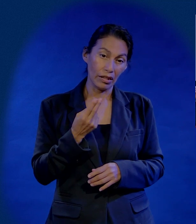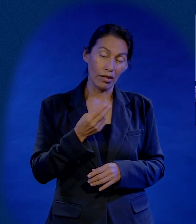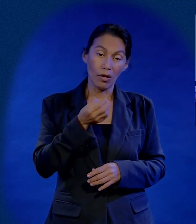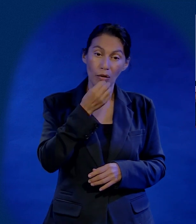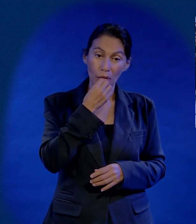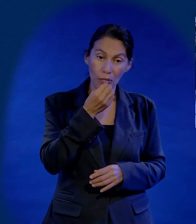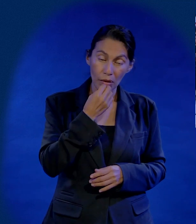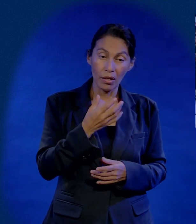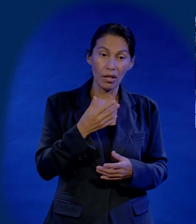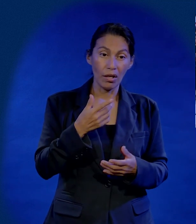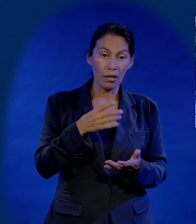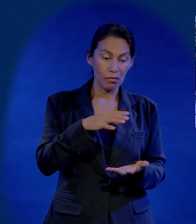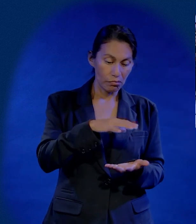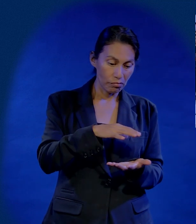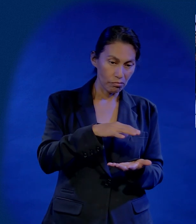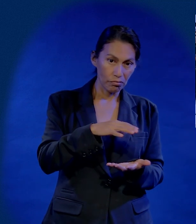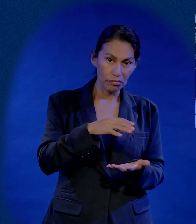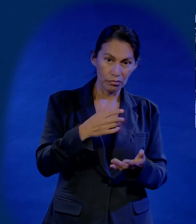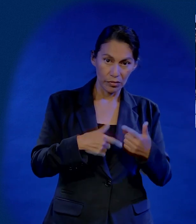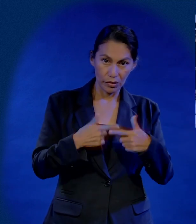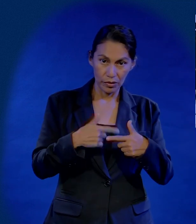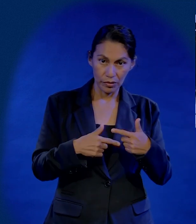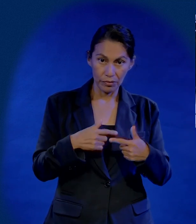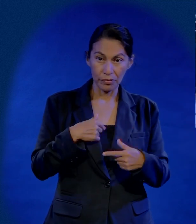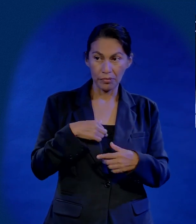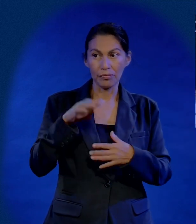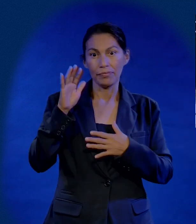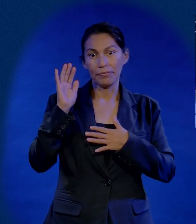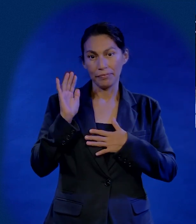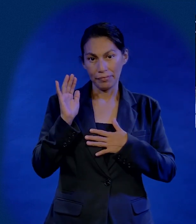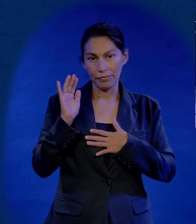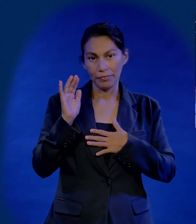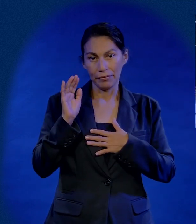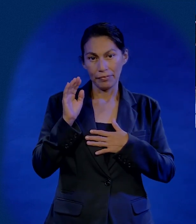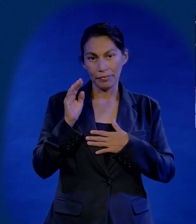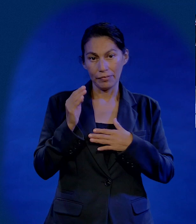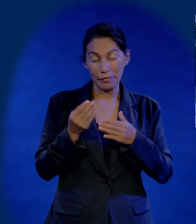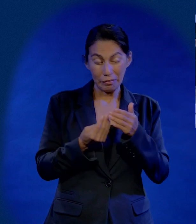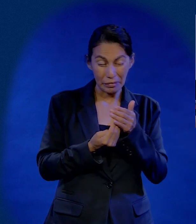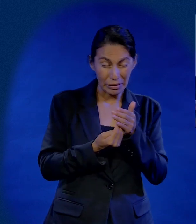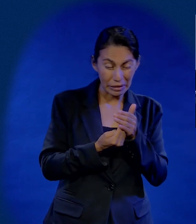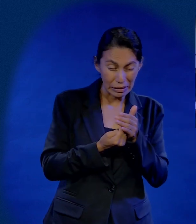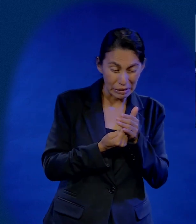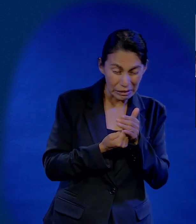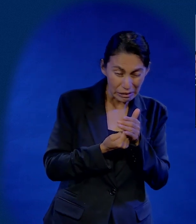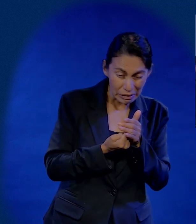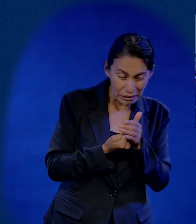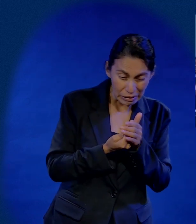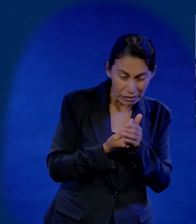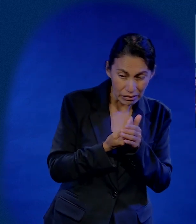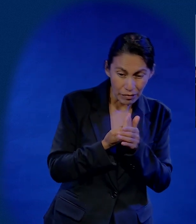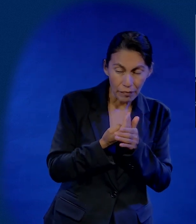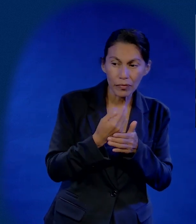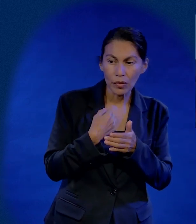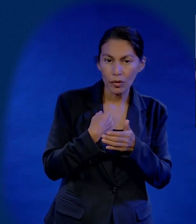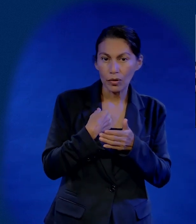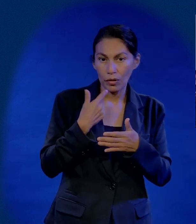complementarle con la fórmula. Y yo me comprometí con mi esposa a levantarme y ayudarla a darle la leche en la